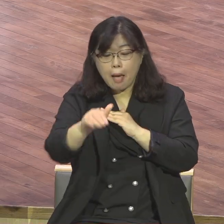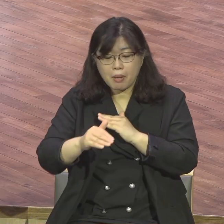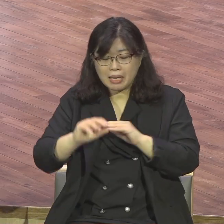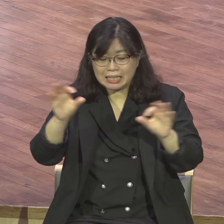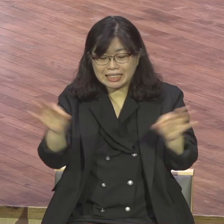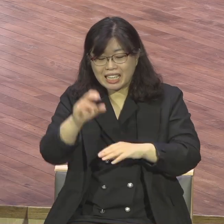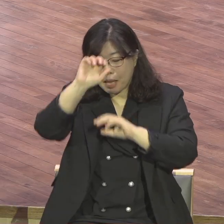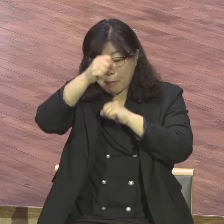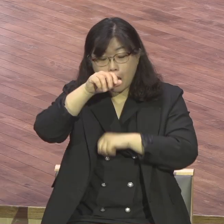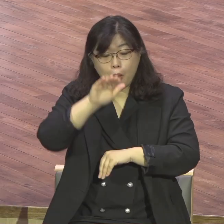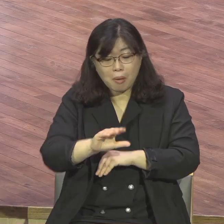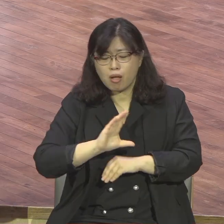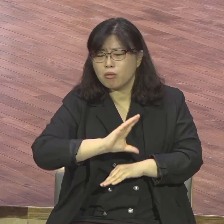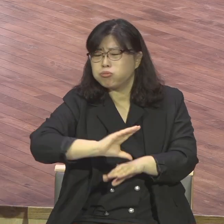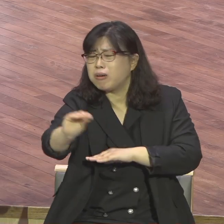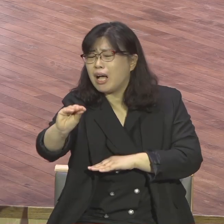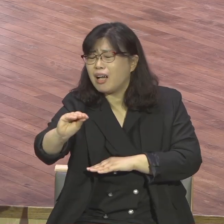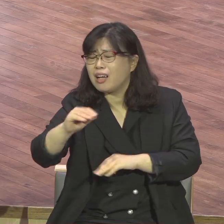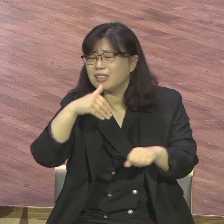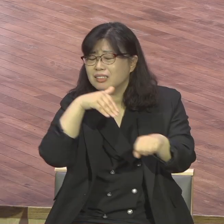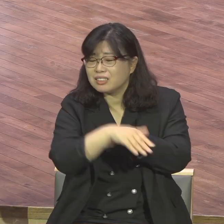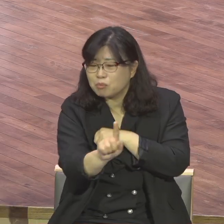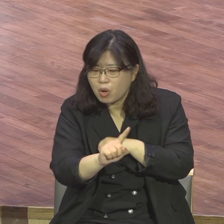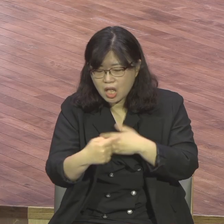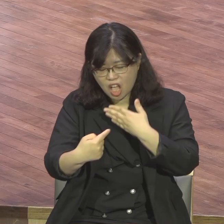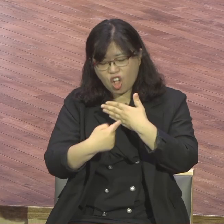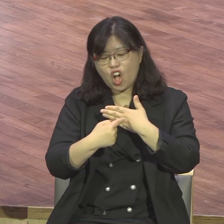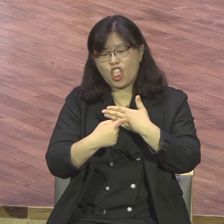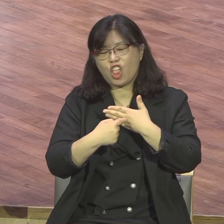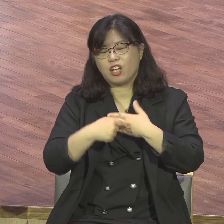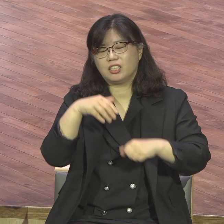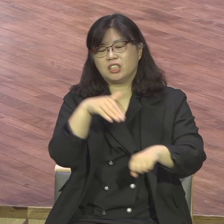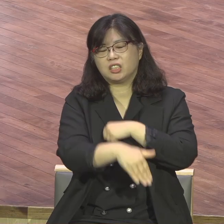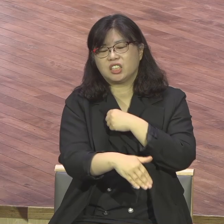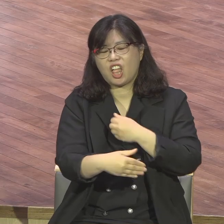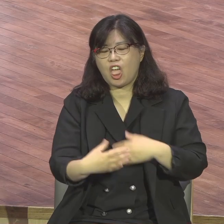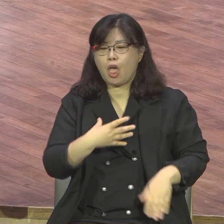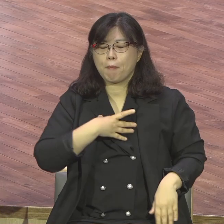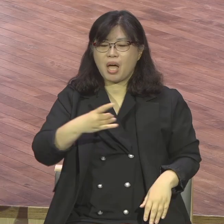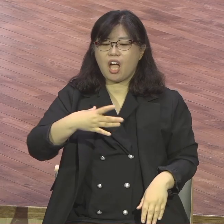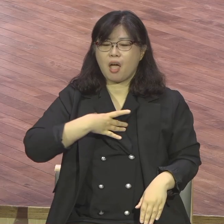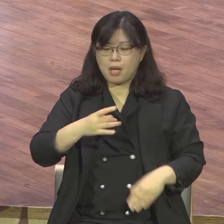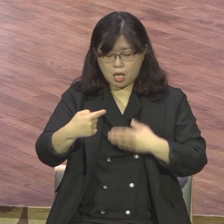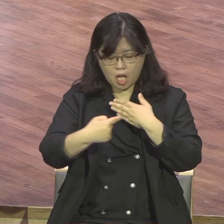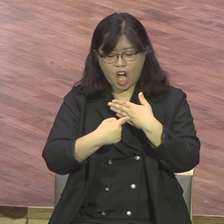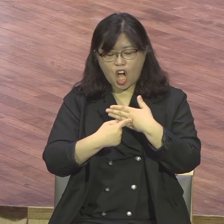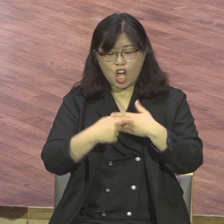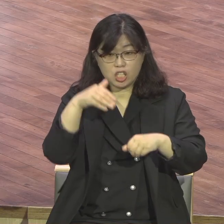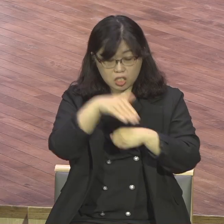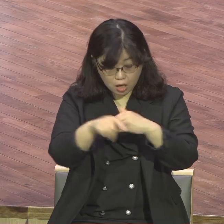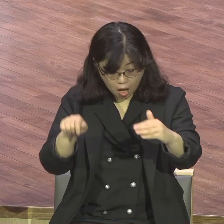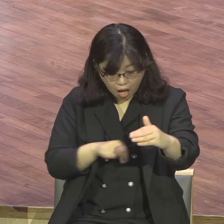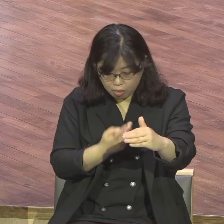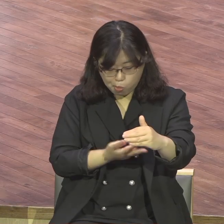드리러 나온다고 하면서 모든 것이 뭐요? 다 뭐요? 형식화, 종교화, 습관화,